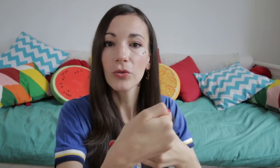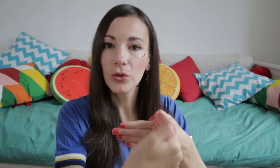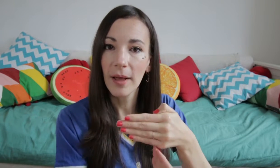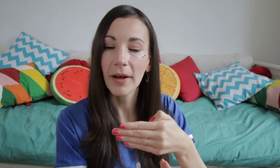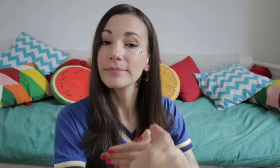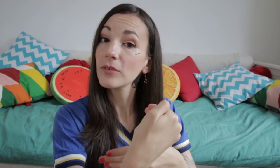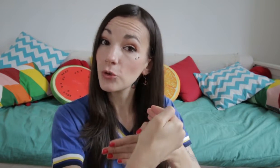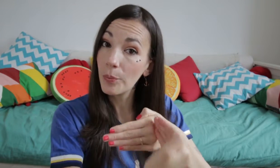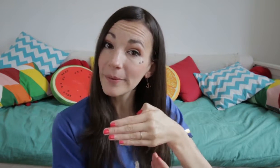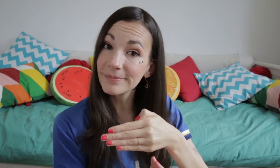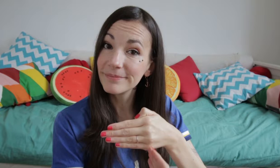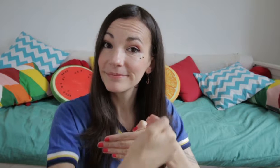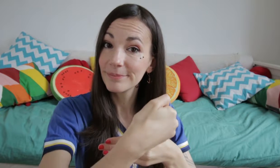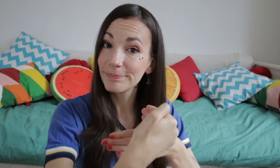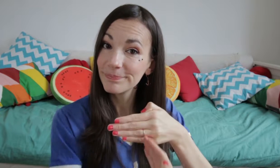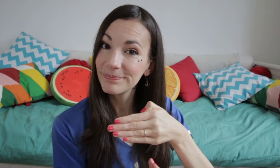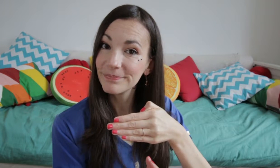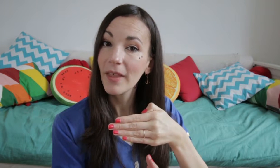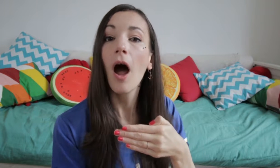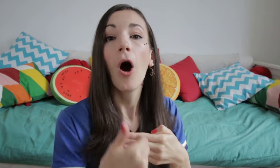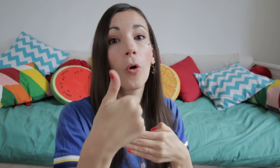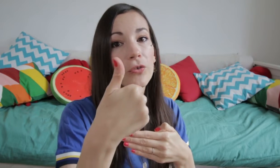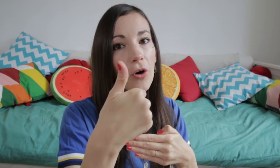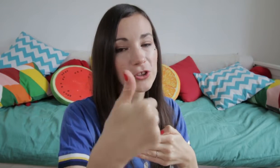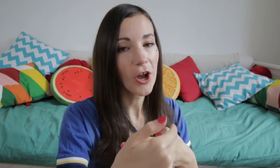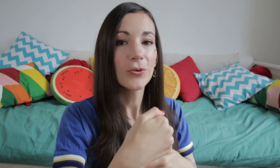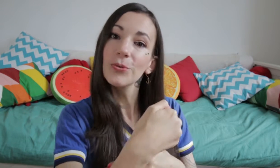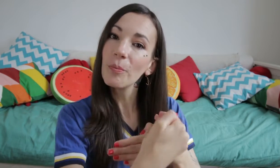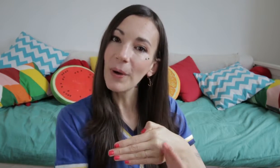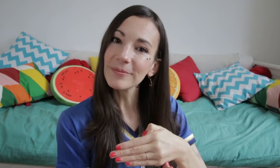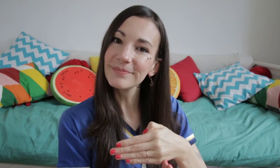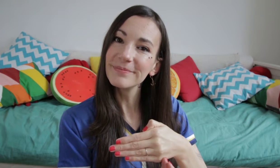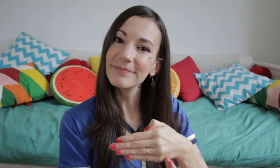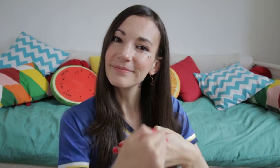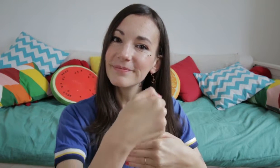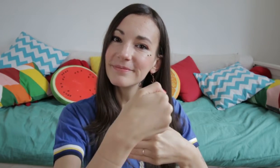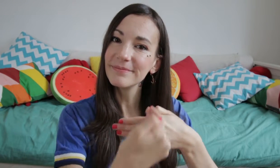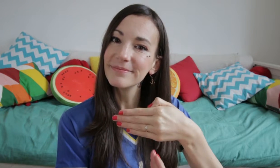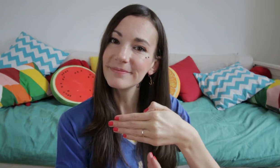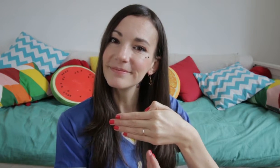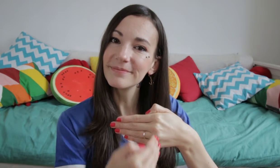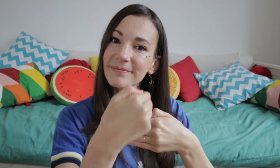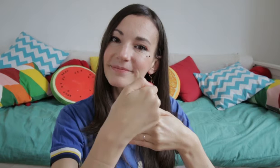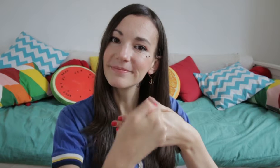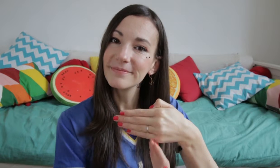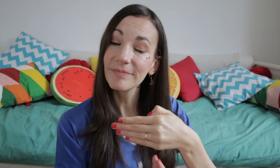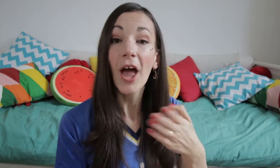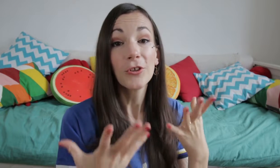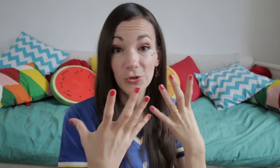dos de la main. Du pain, on tranche un coup, pain, tu